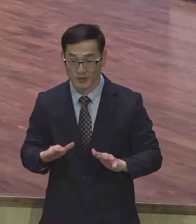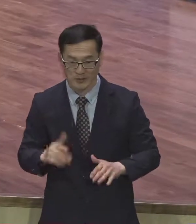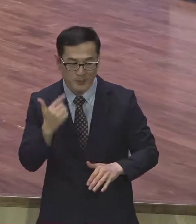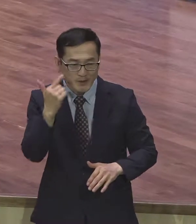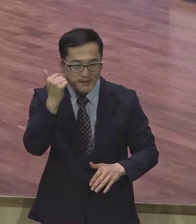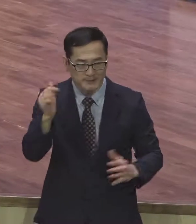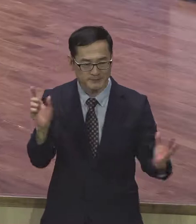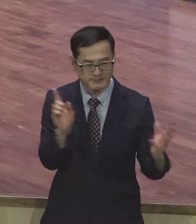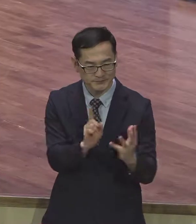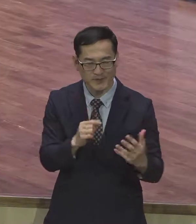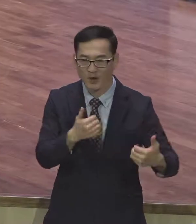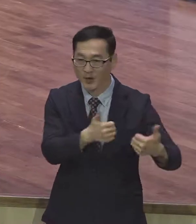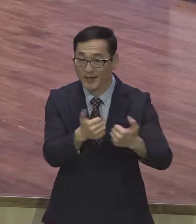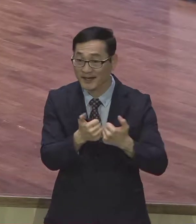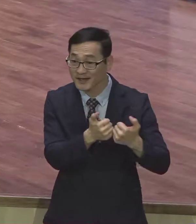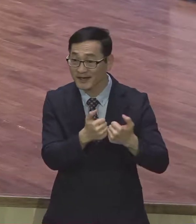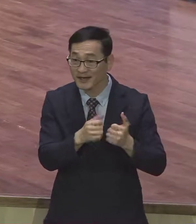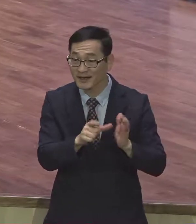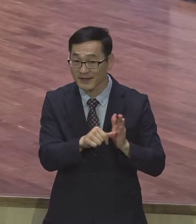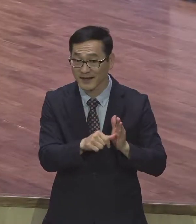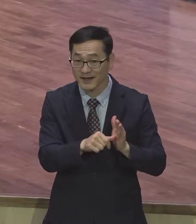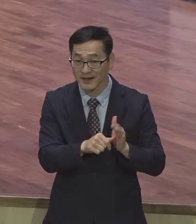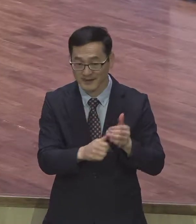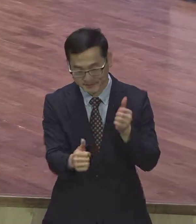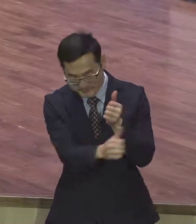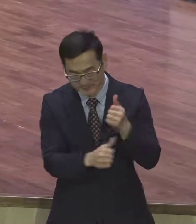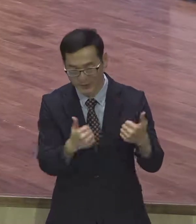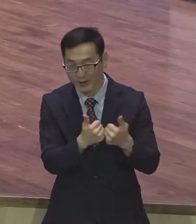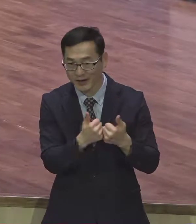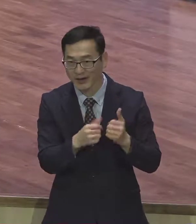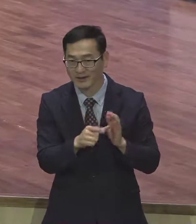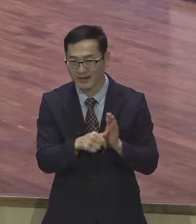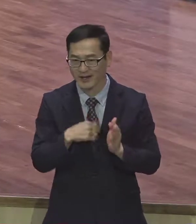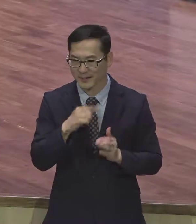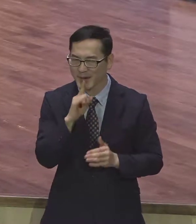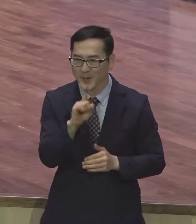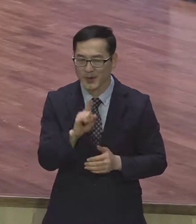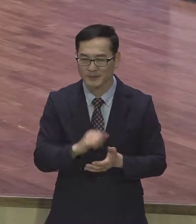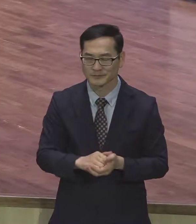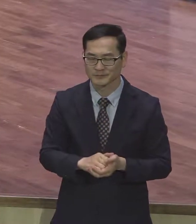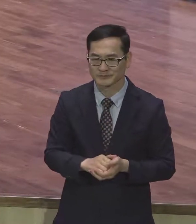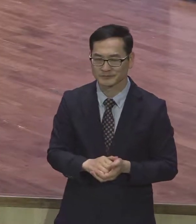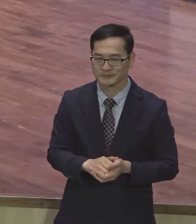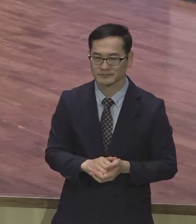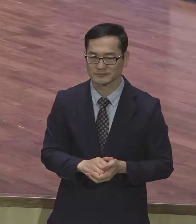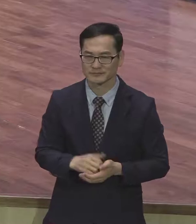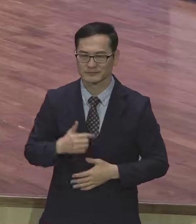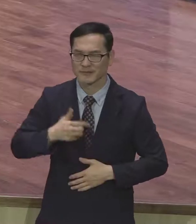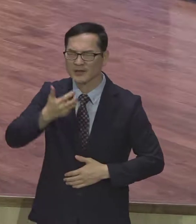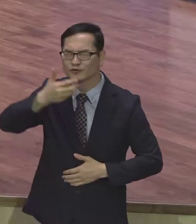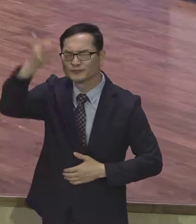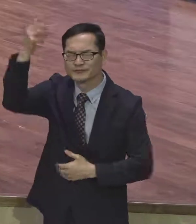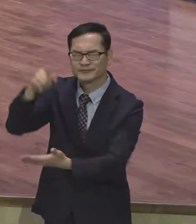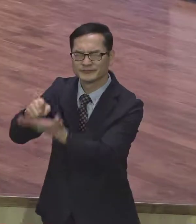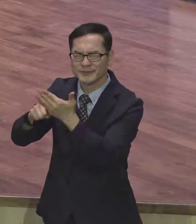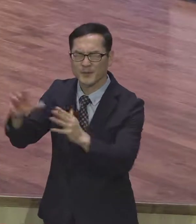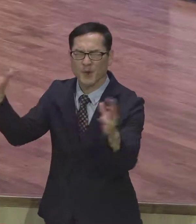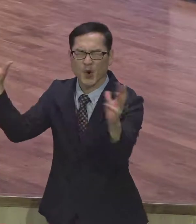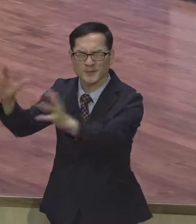말씀드렸습니다만 제가 바꾸면 말이에요. 이상하게 막 큰 모임, 어마어마한 모임이었는데 거기에 내가 주인공이라. 그래서 내가